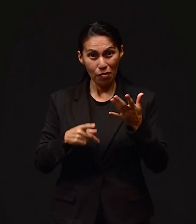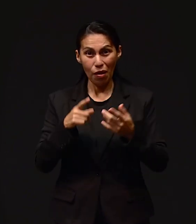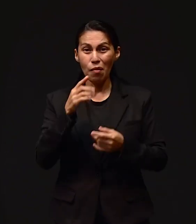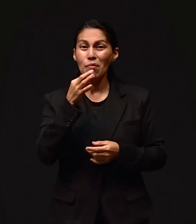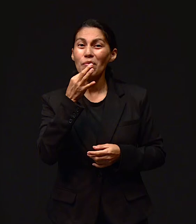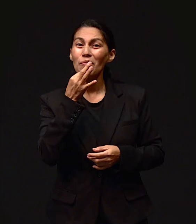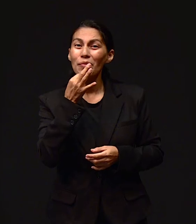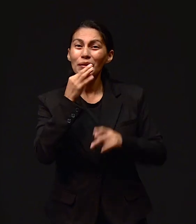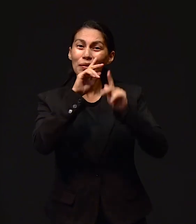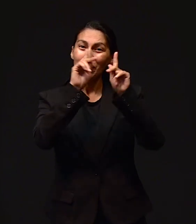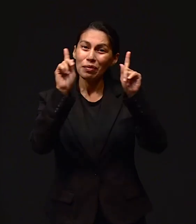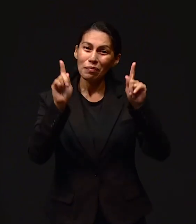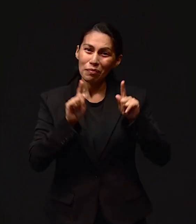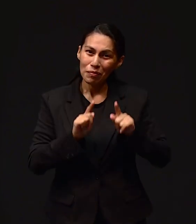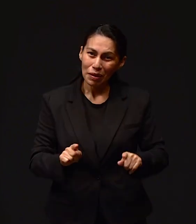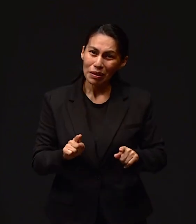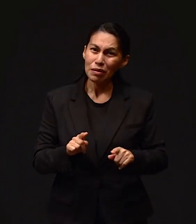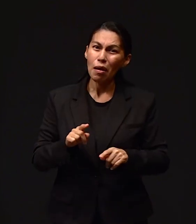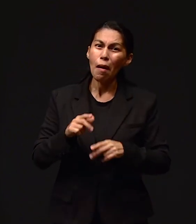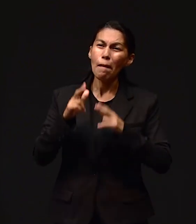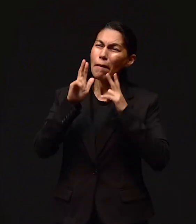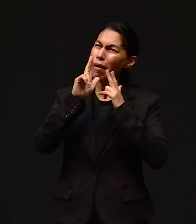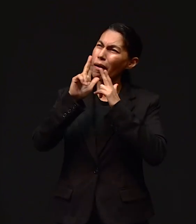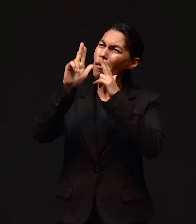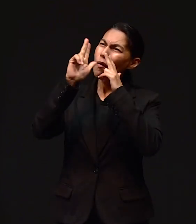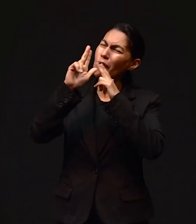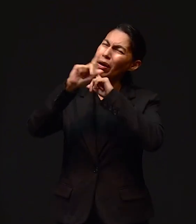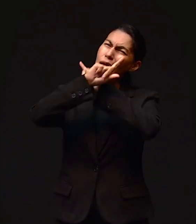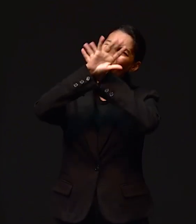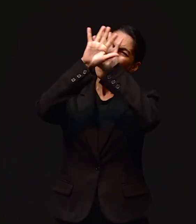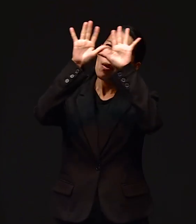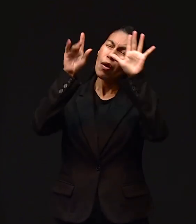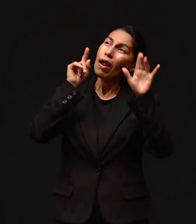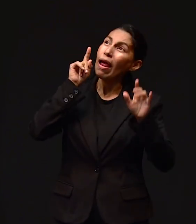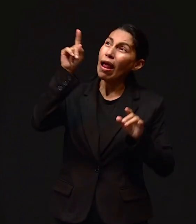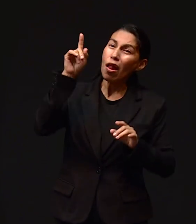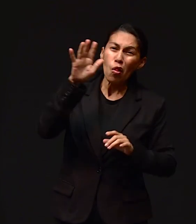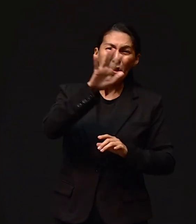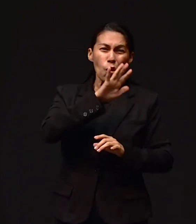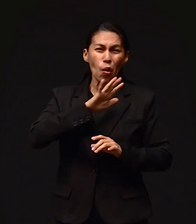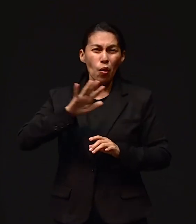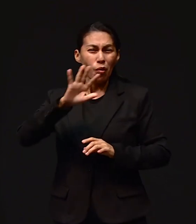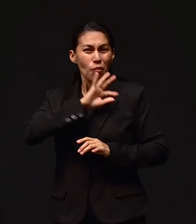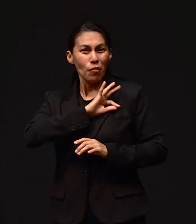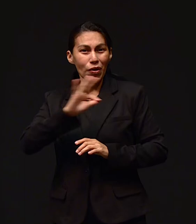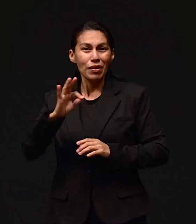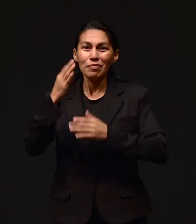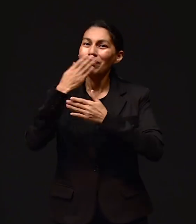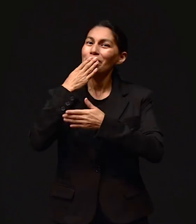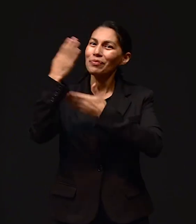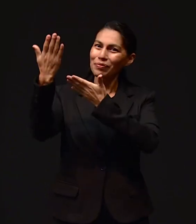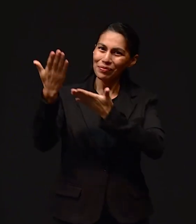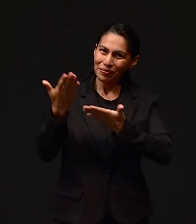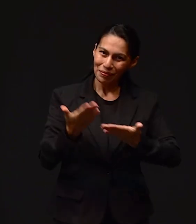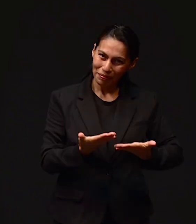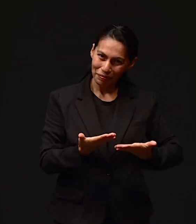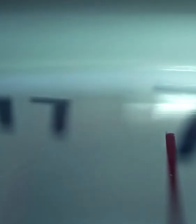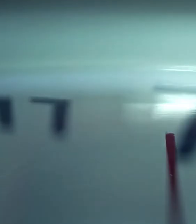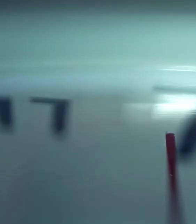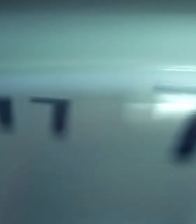un momento de paz para gloria y honra de aquel que todo lo puede. Bienvenidos.